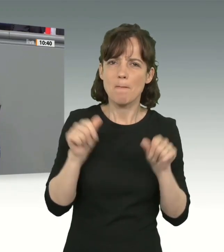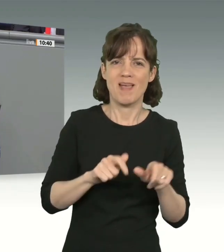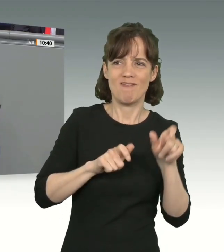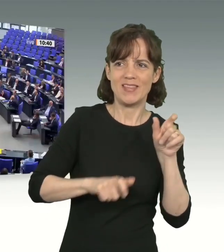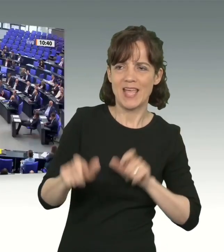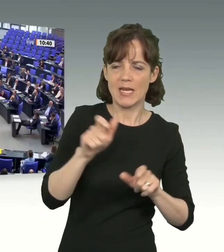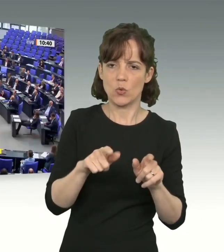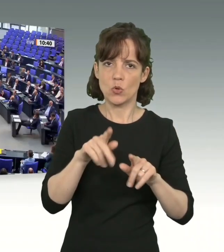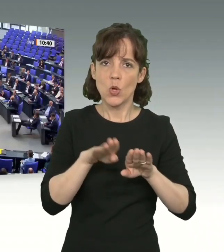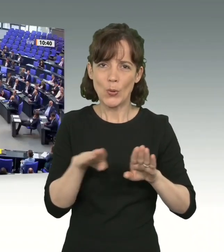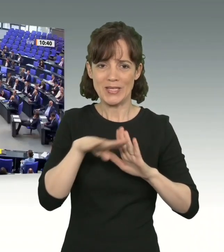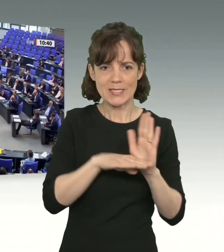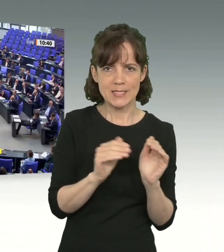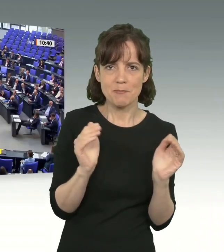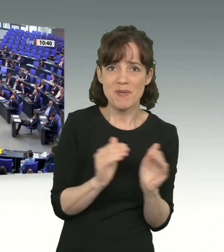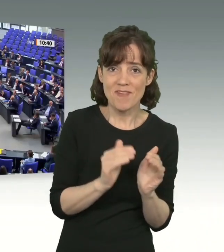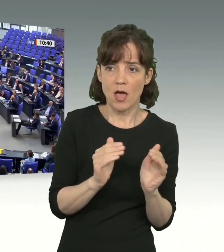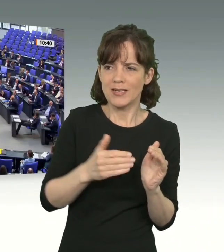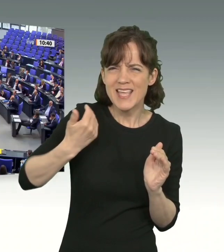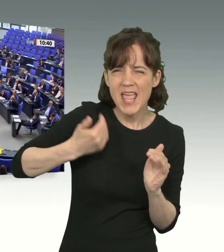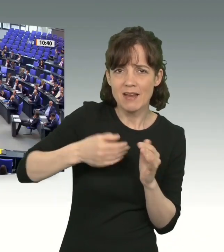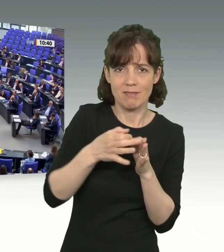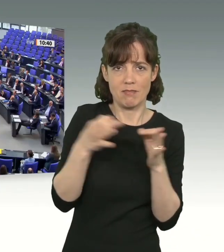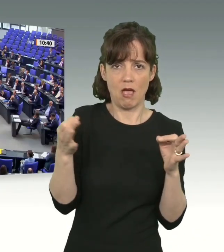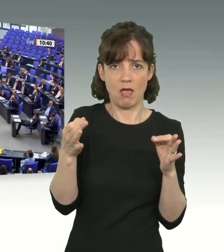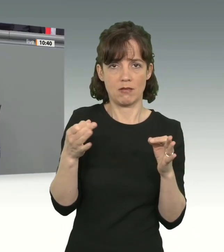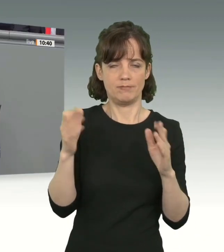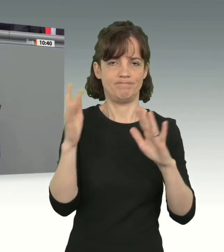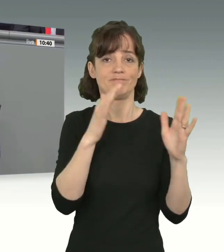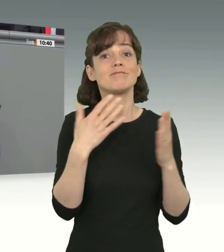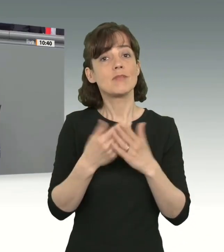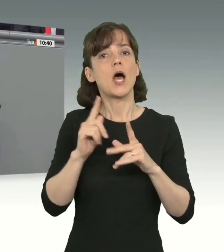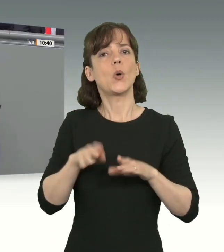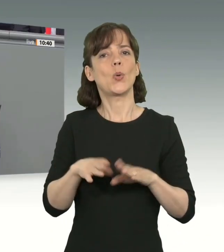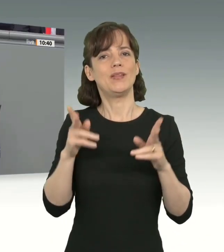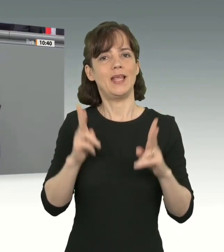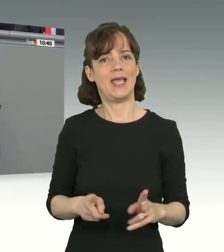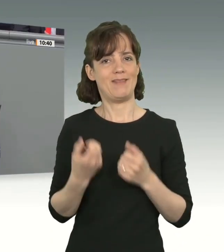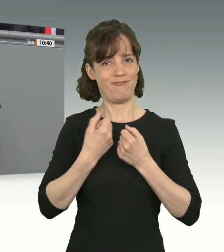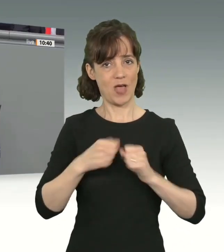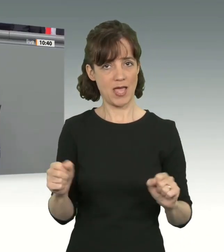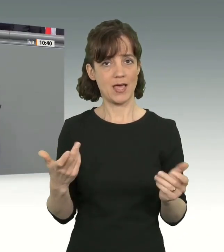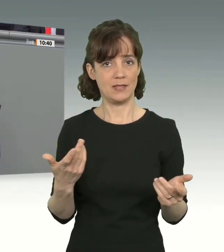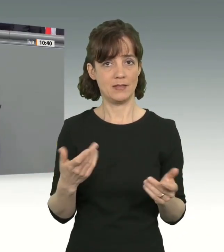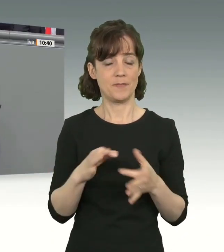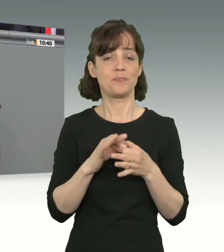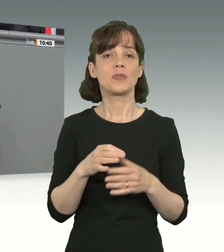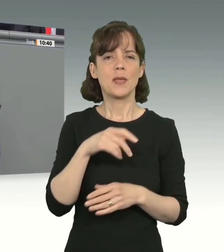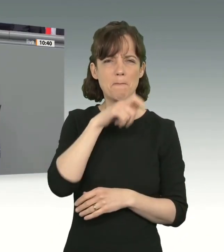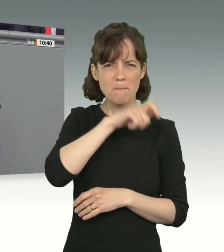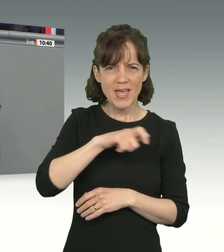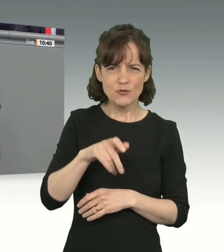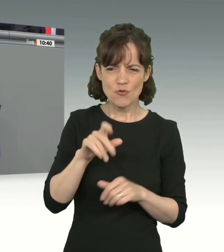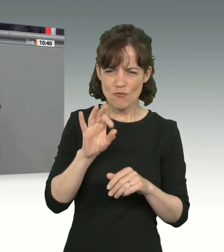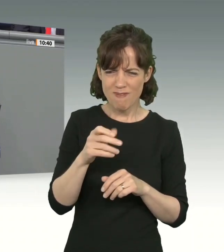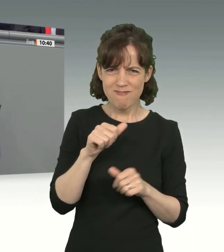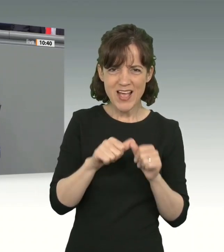Das gilt auch für das Grundrecht auf Freiheit. Menschen sollen für fast einen Monat